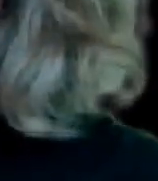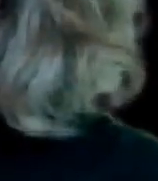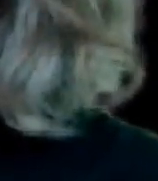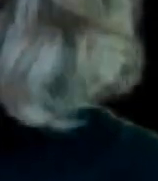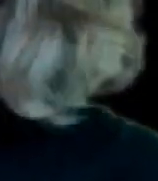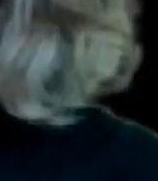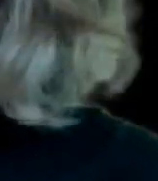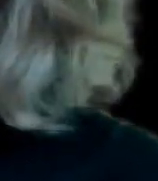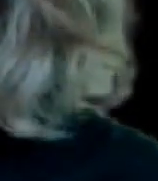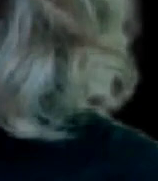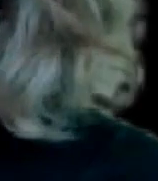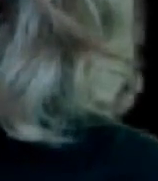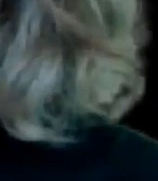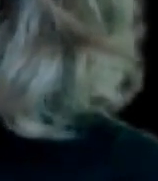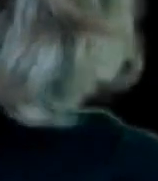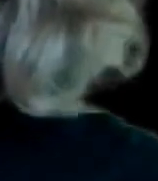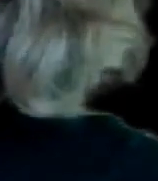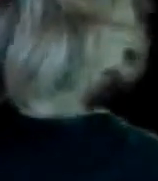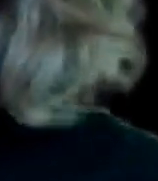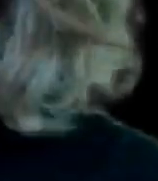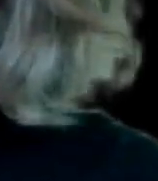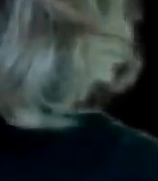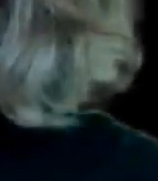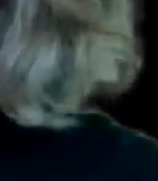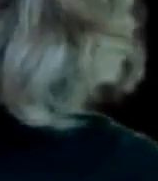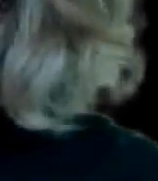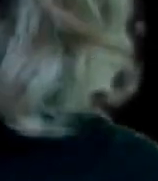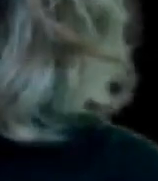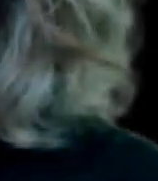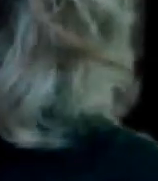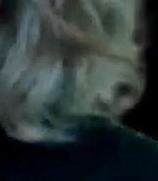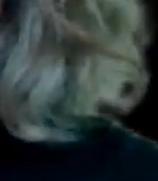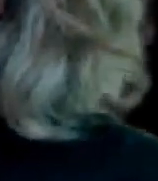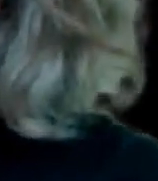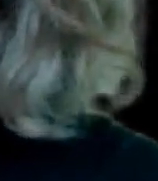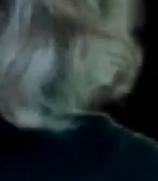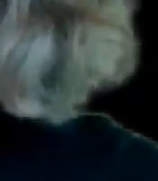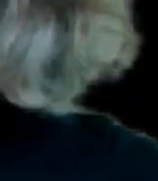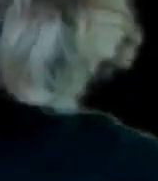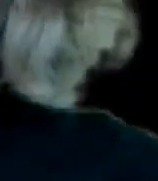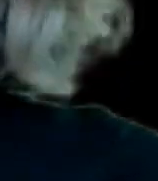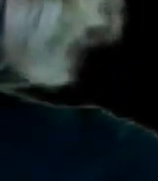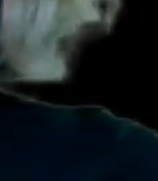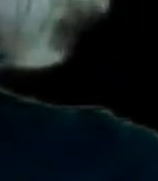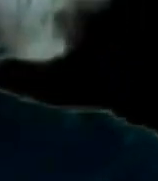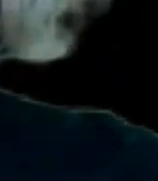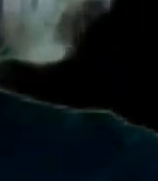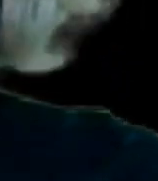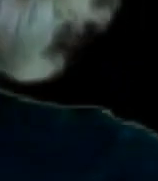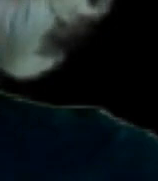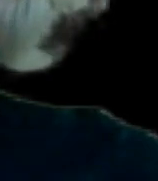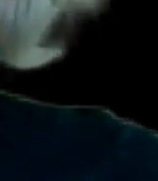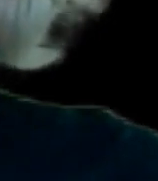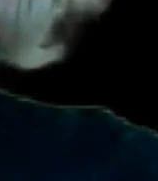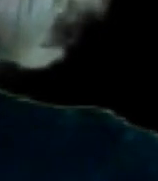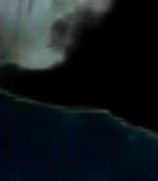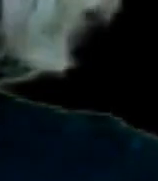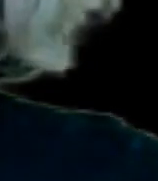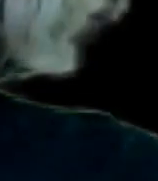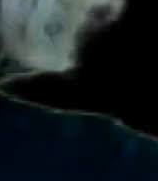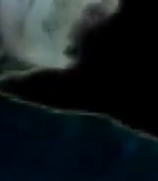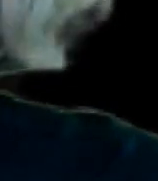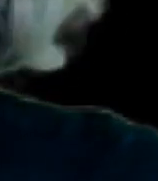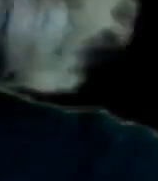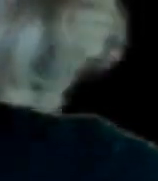ayudado Y si no nos quieren aceptar Por ser youtubers Porque no somos periodistas Están haciéndole daño A AMLO